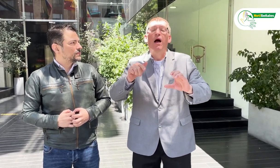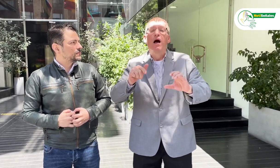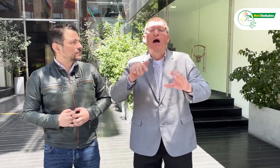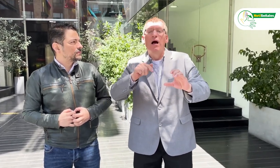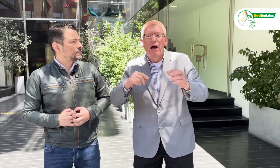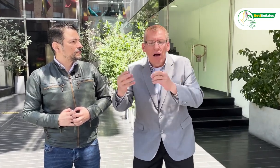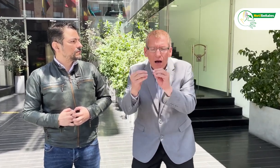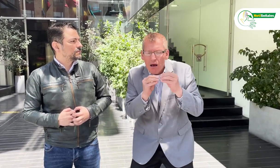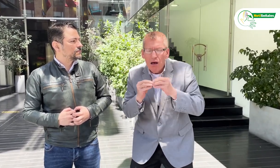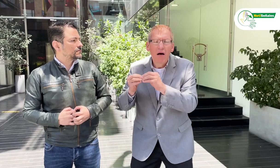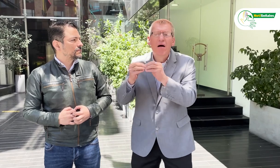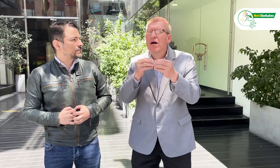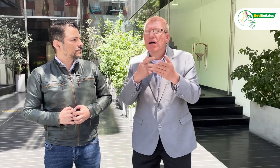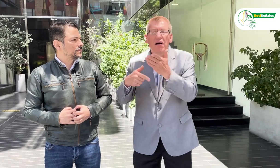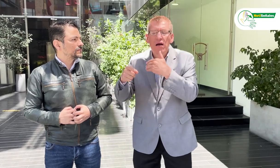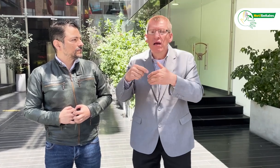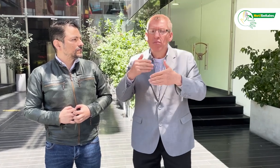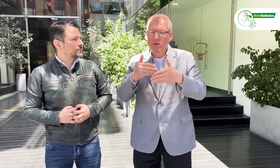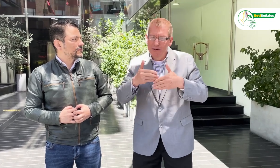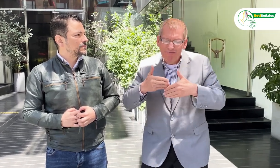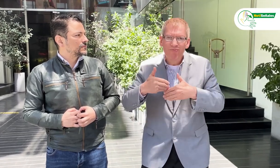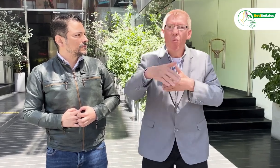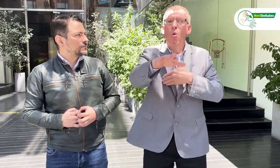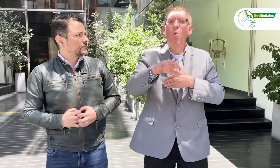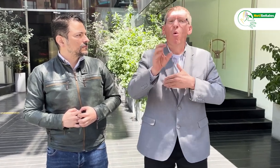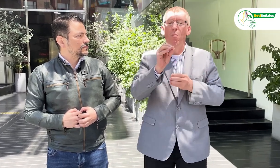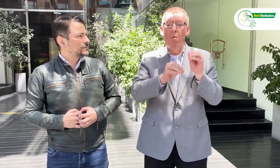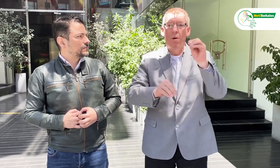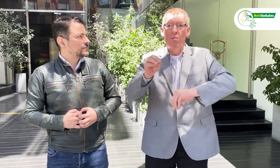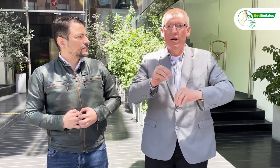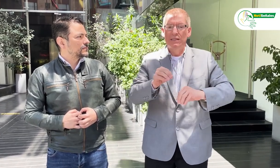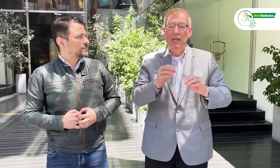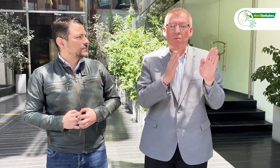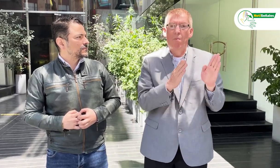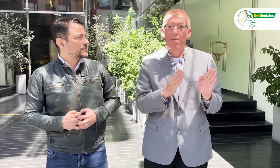Con los que estuvimos debatiendo en cómo se realizará la planeación.